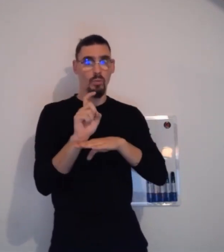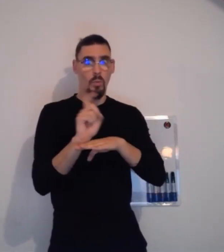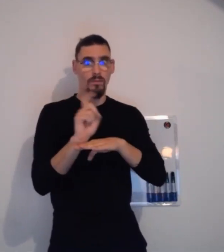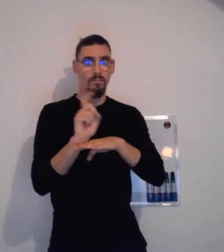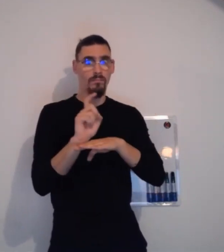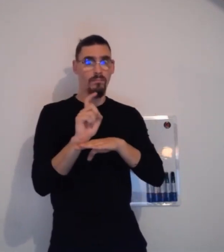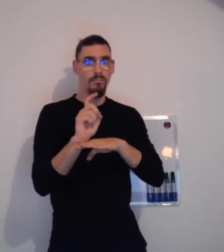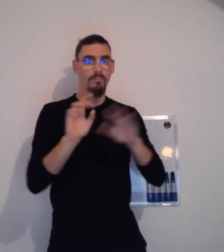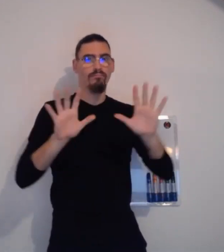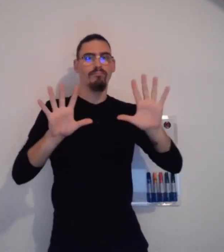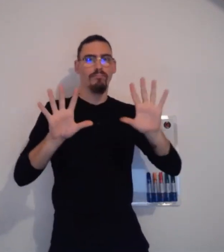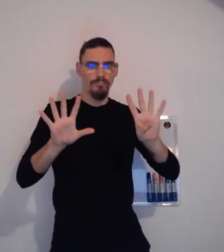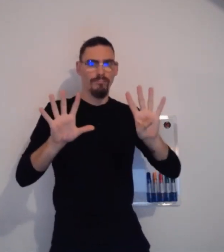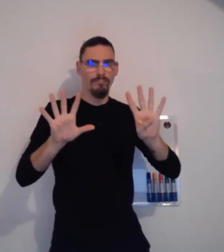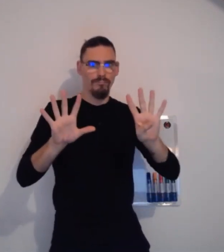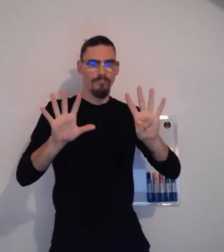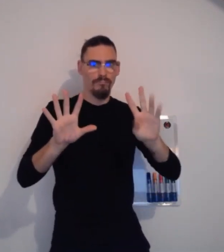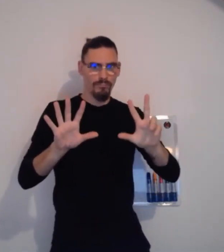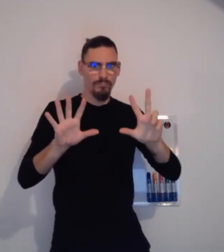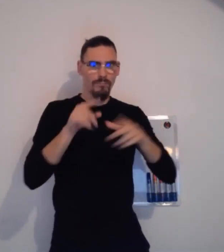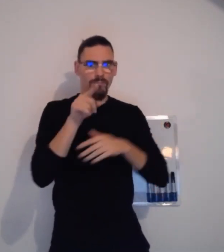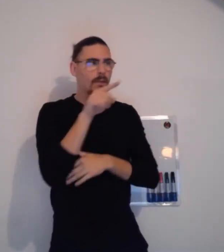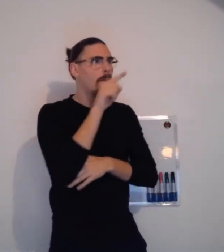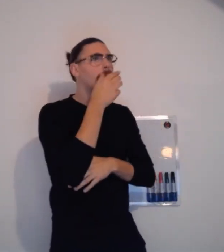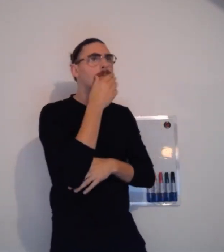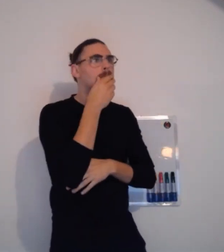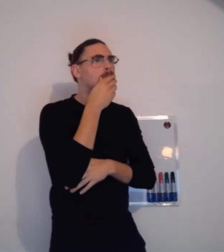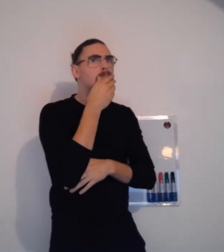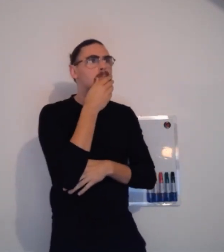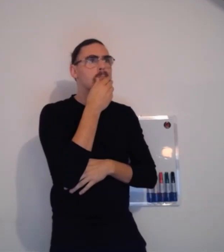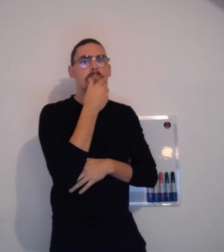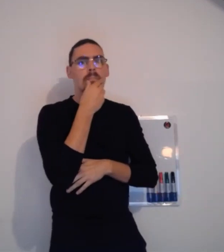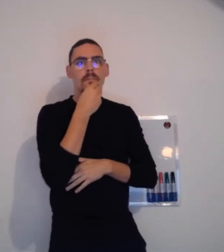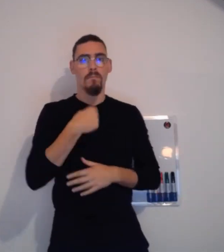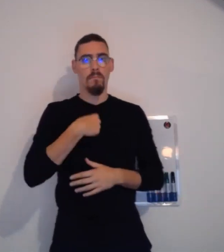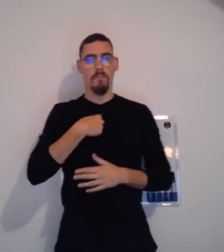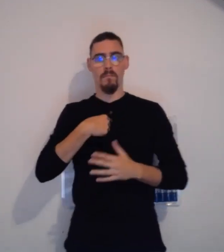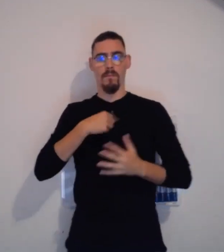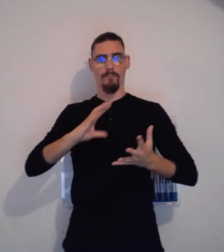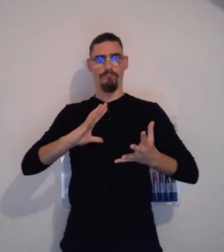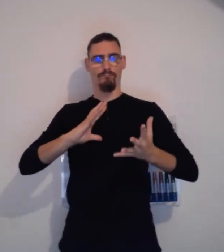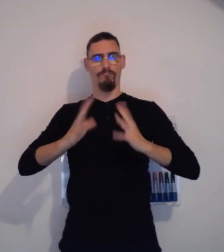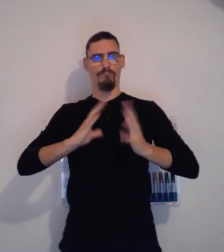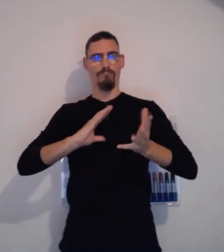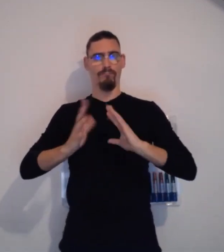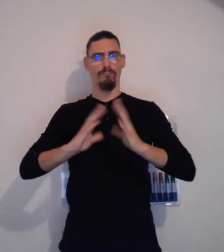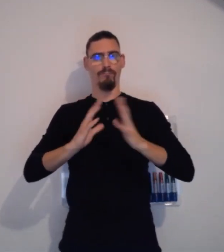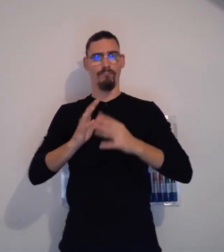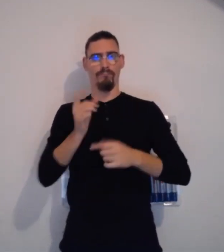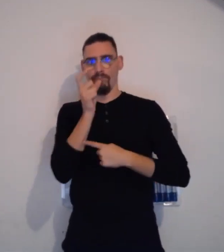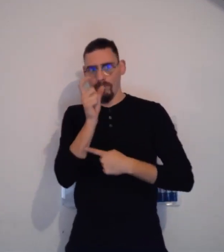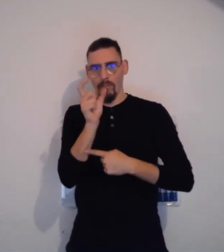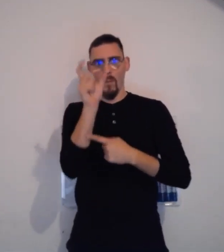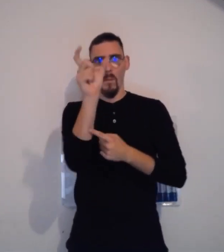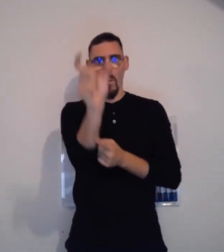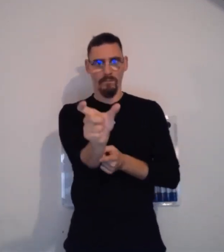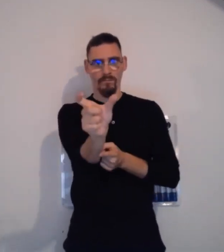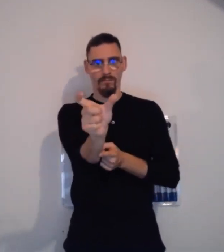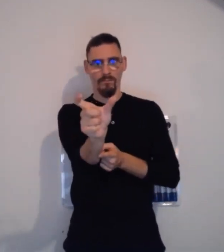secondes pour choisir un item. Du coup, il y aura un petit chrono que je mettrai moi-même. Je vais, par